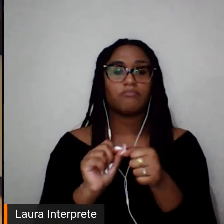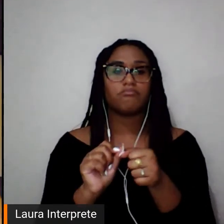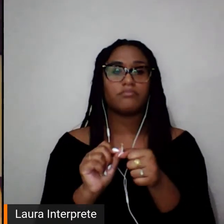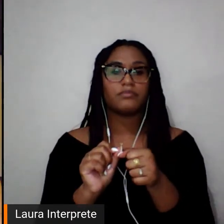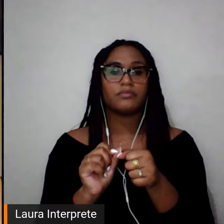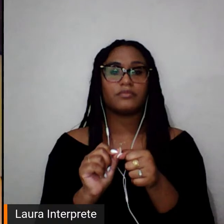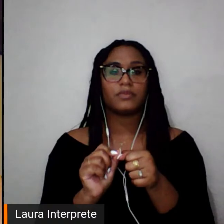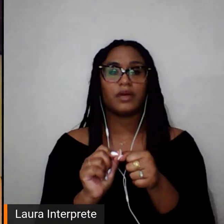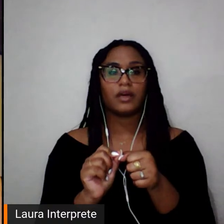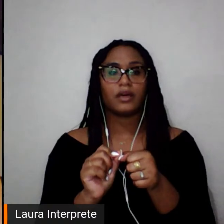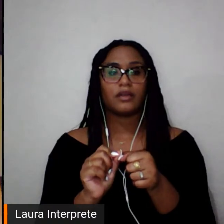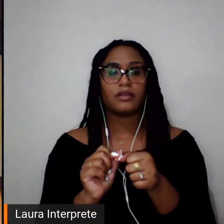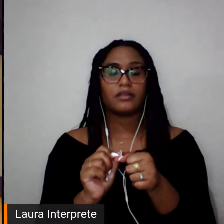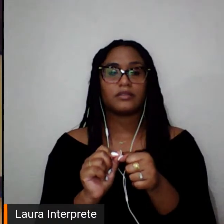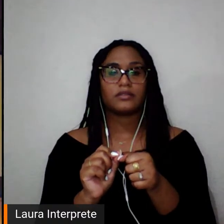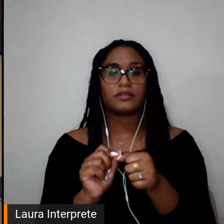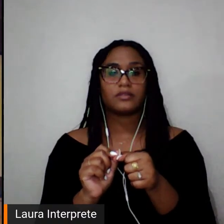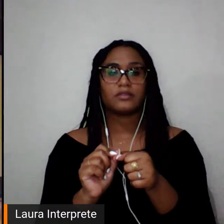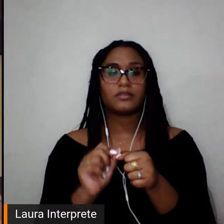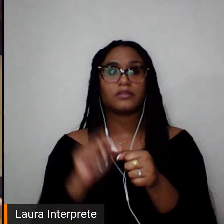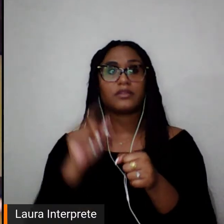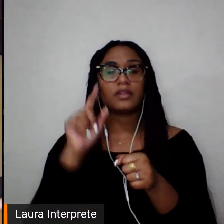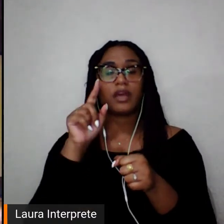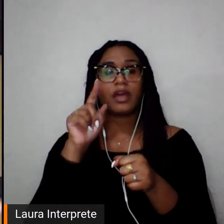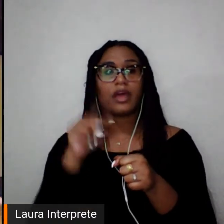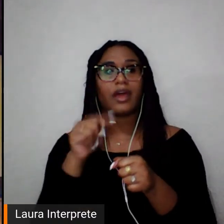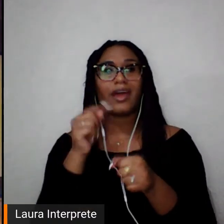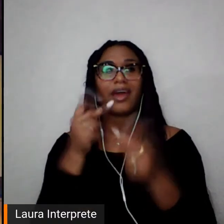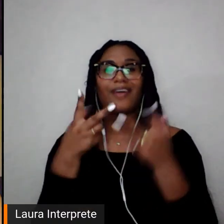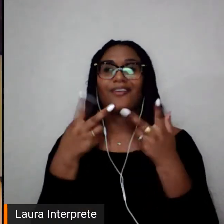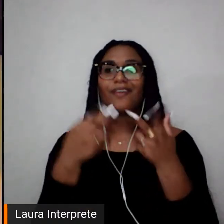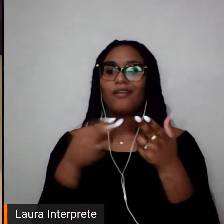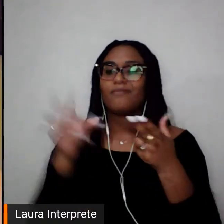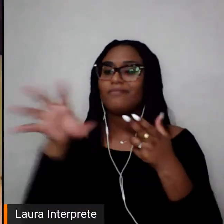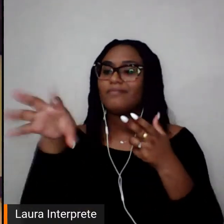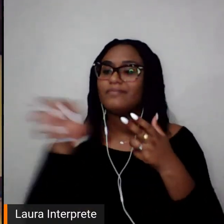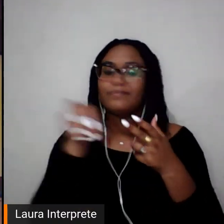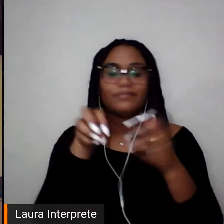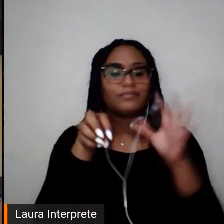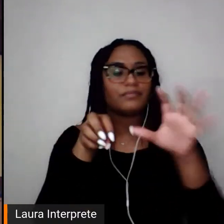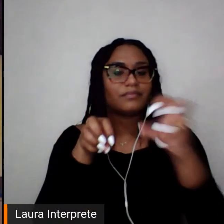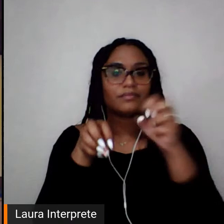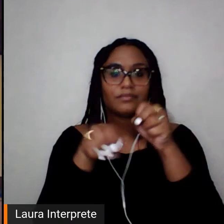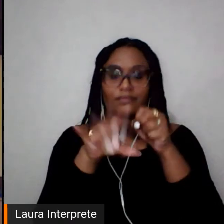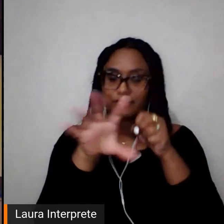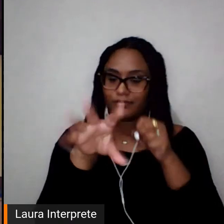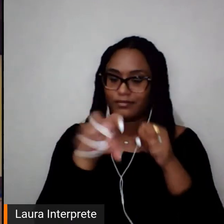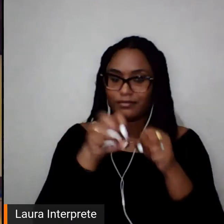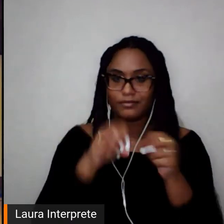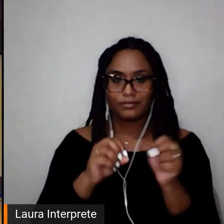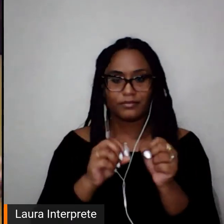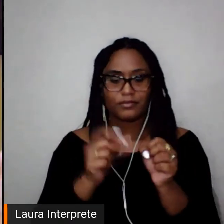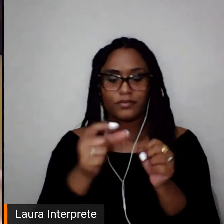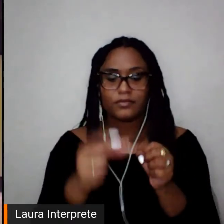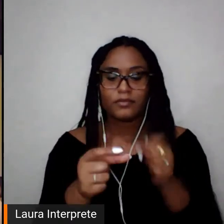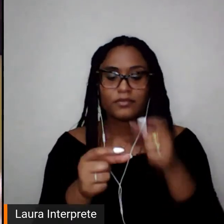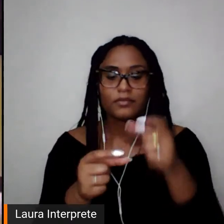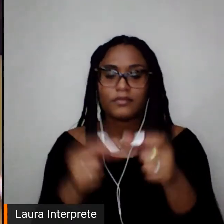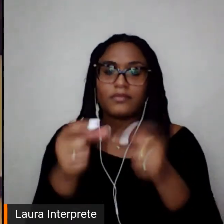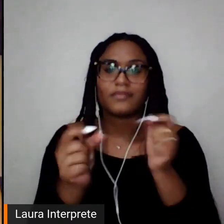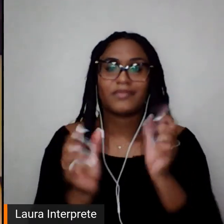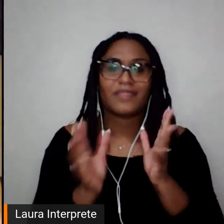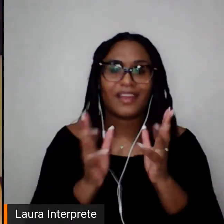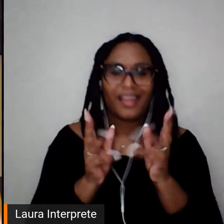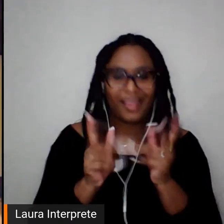recolher esses vestígios e começar aquele trabalho arqueológico de limpar toda